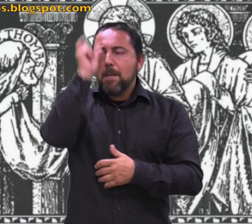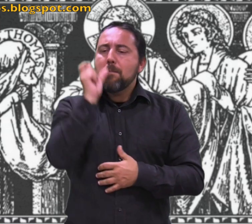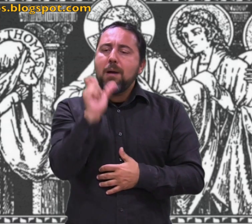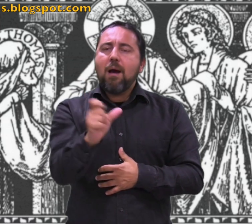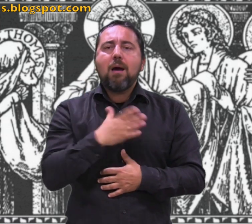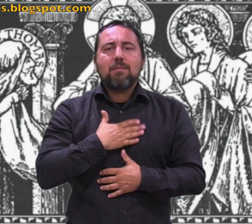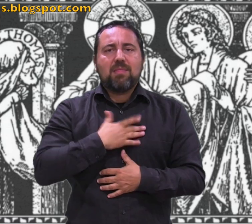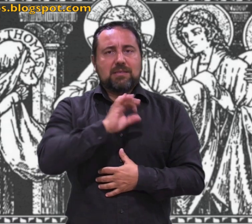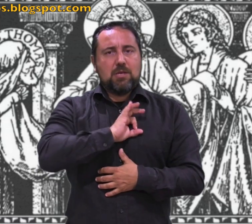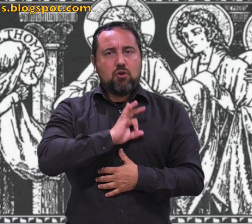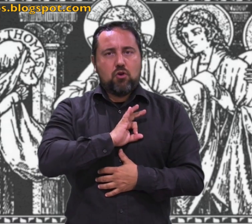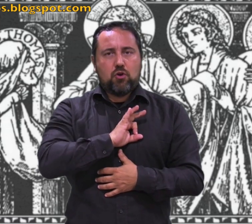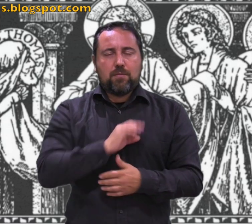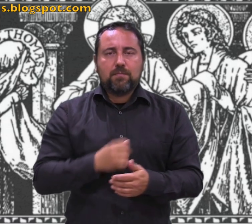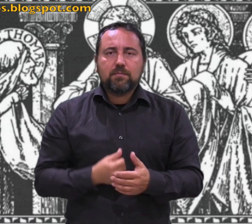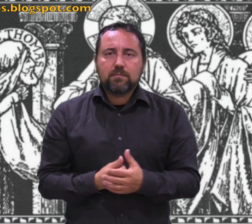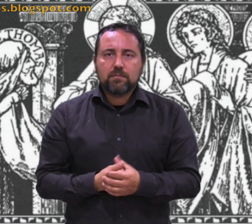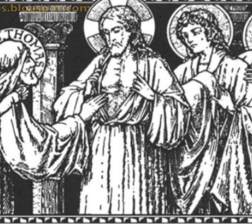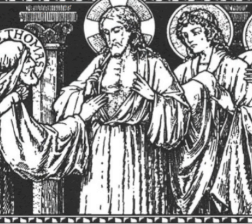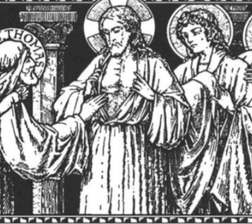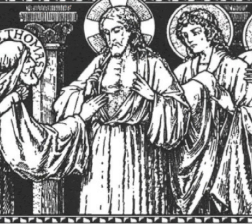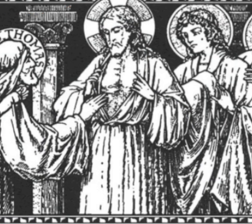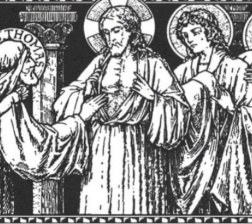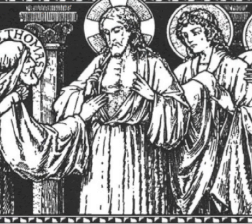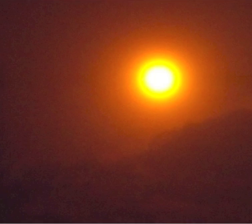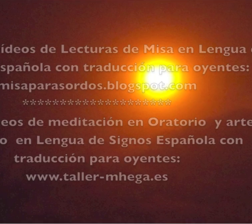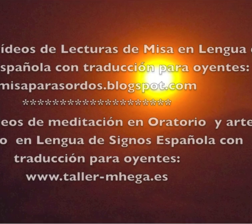Palabra del Señor ¡Gracias! ¡Gracias!